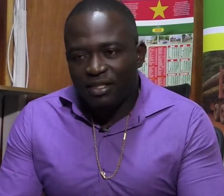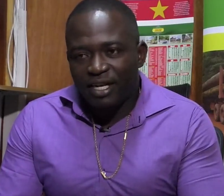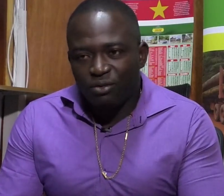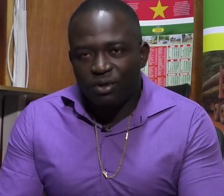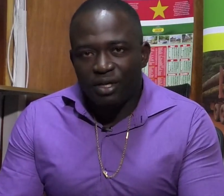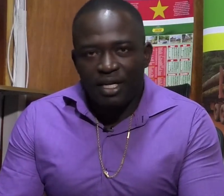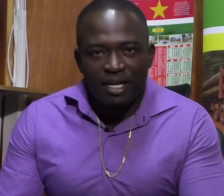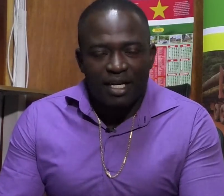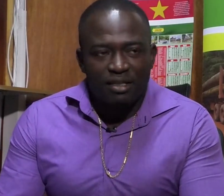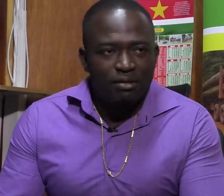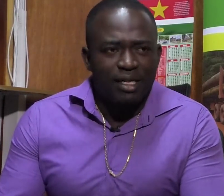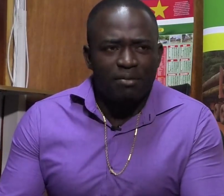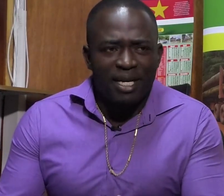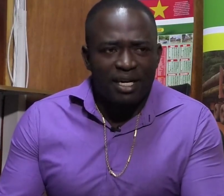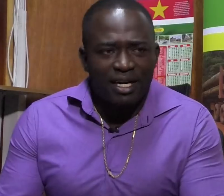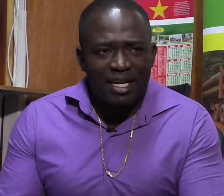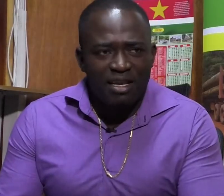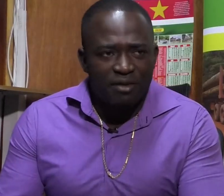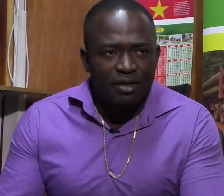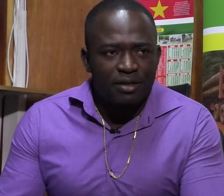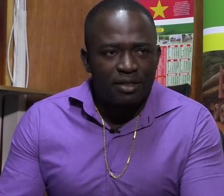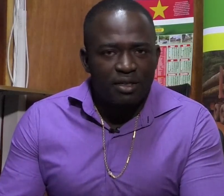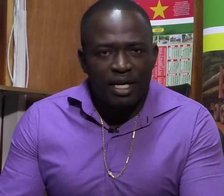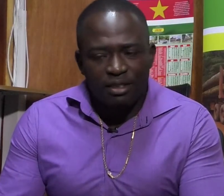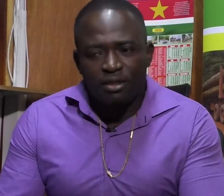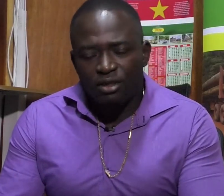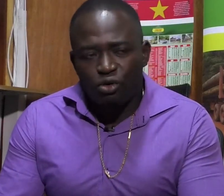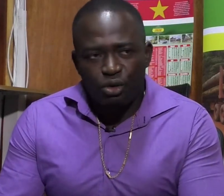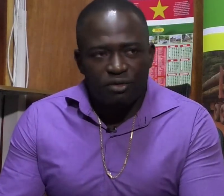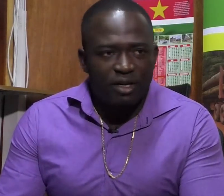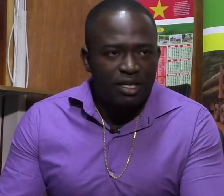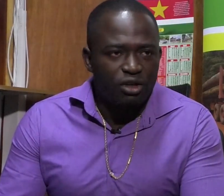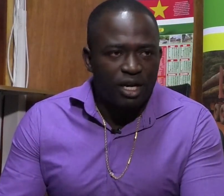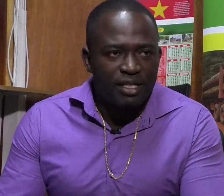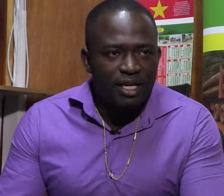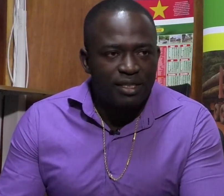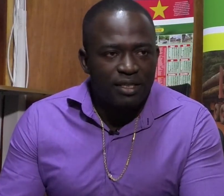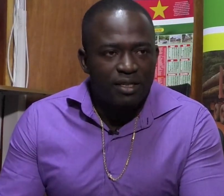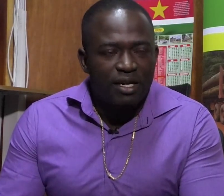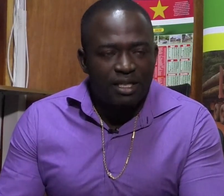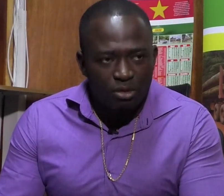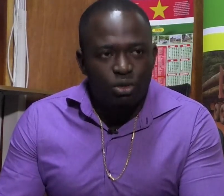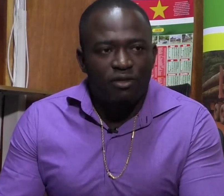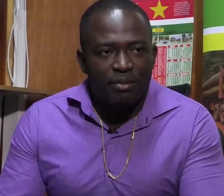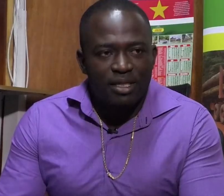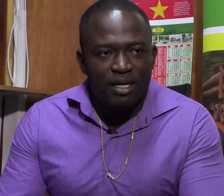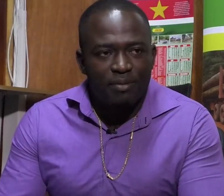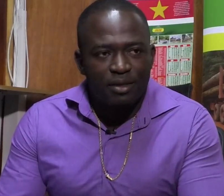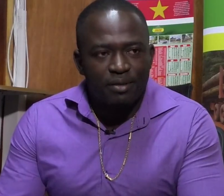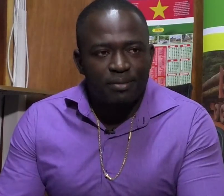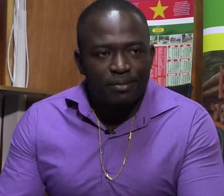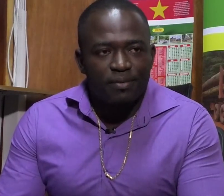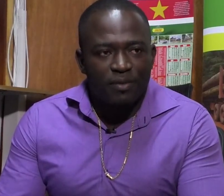ik dat we inderdaad dat een bijdrage kan leveren aan de groei van deze organisatie als je gemotiveerde